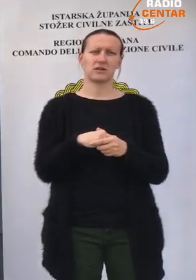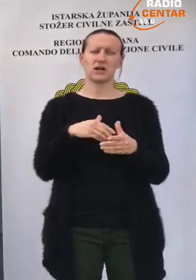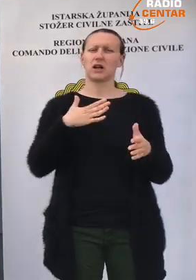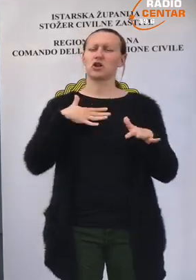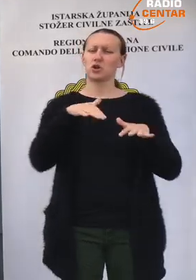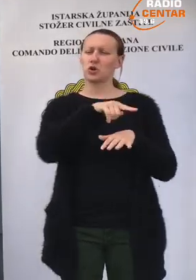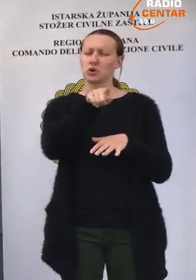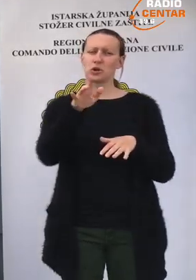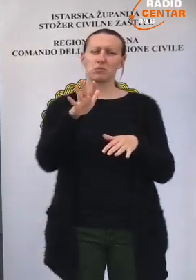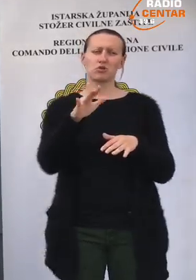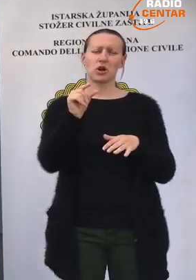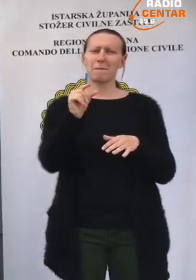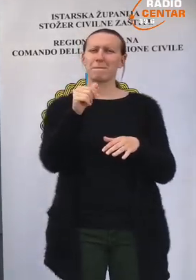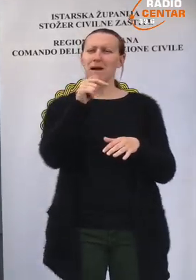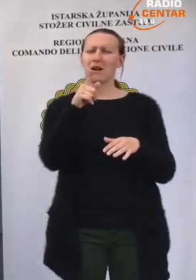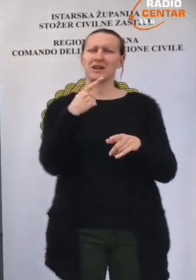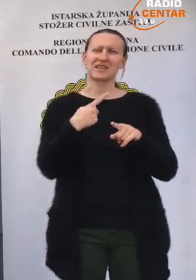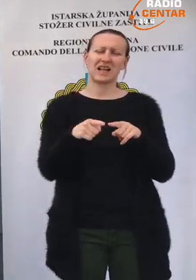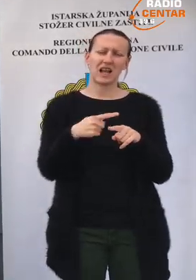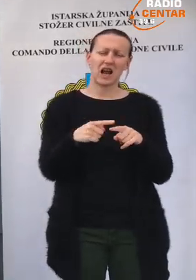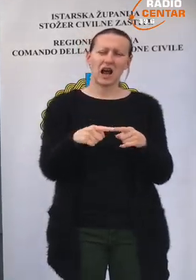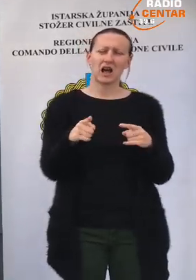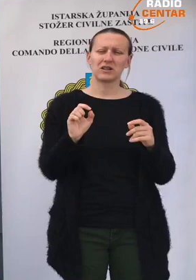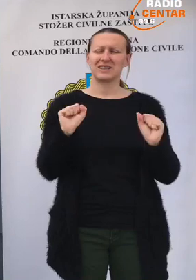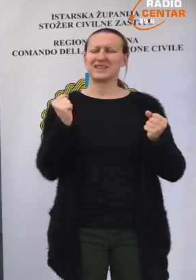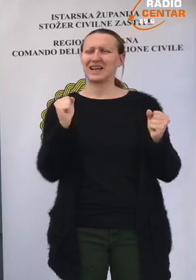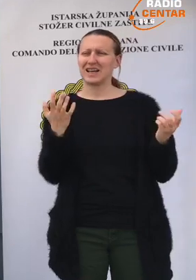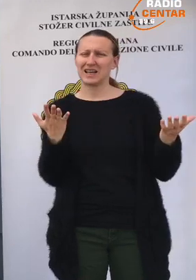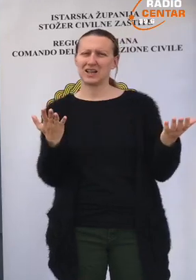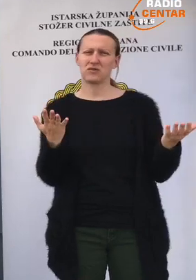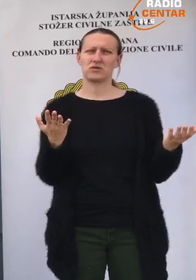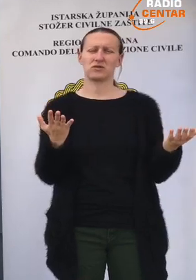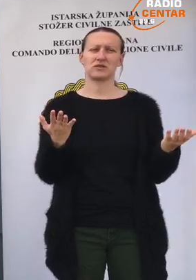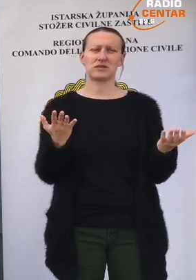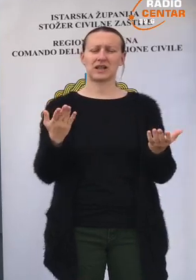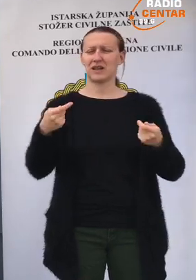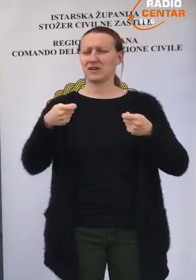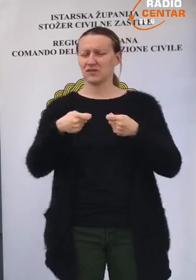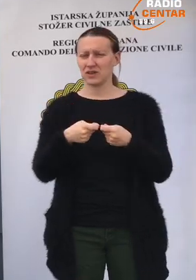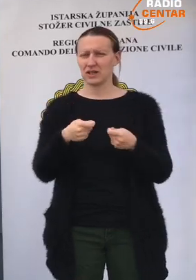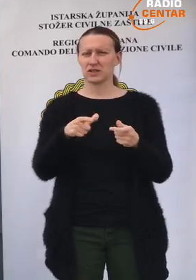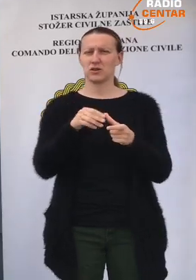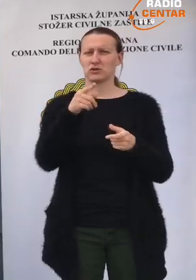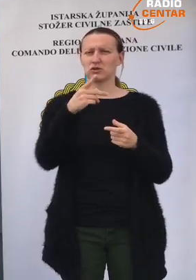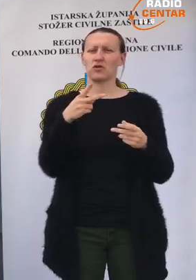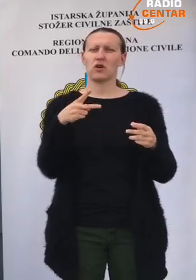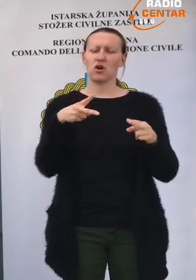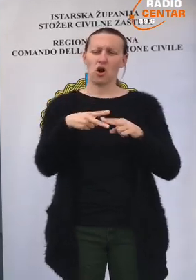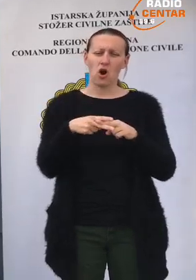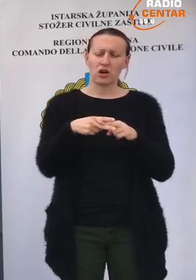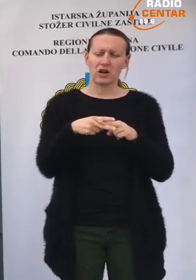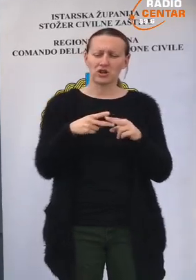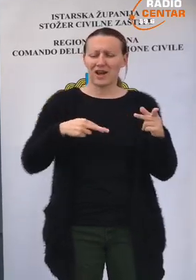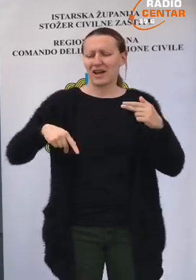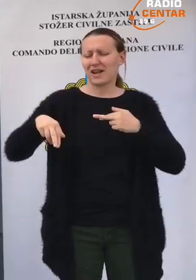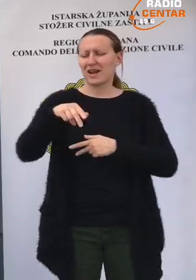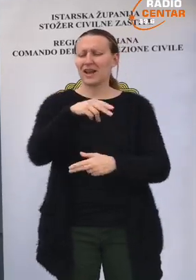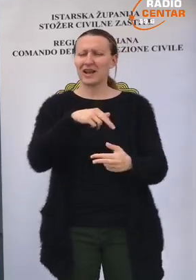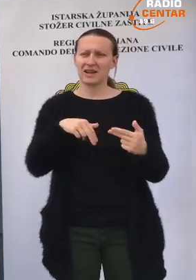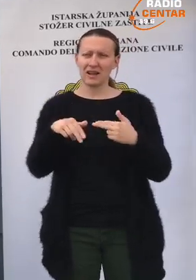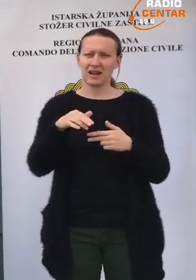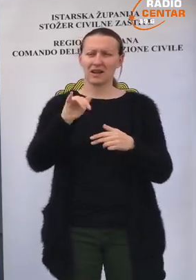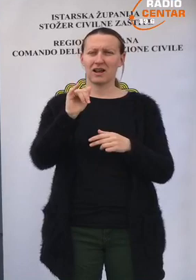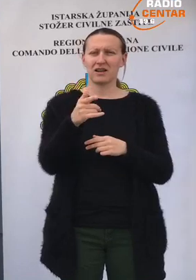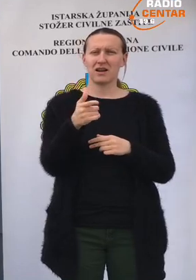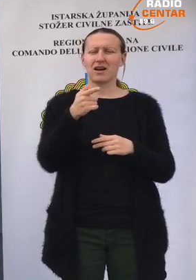Naši građani su možda malo i s razlogom nervozni vezano s ovo ograničenje kretanja, s